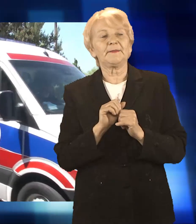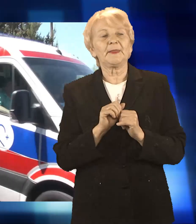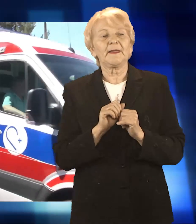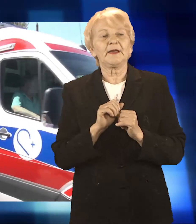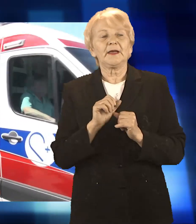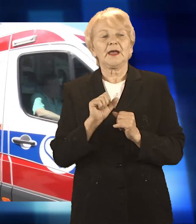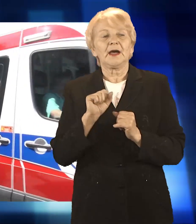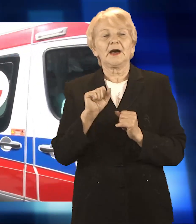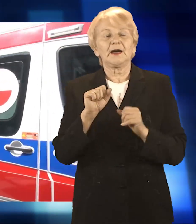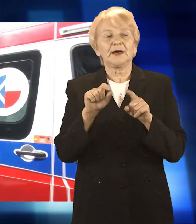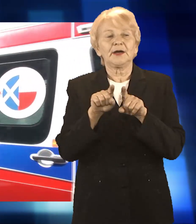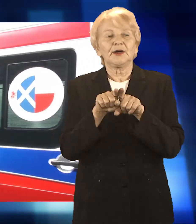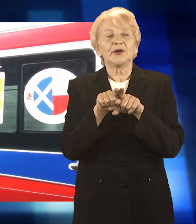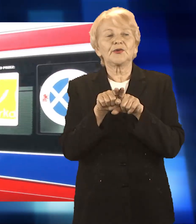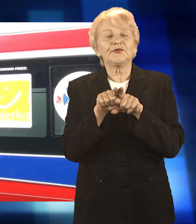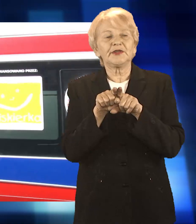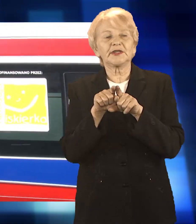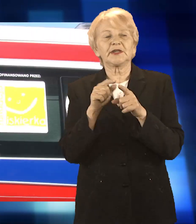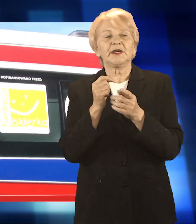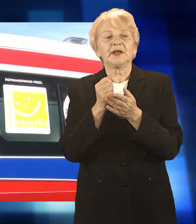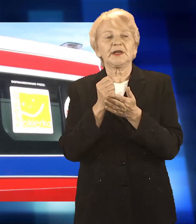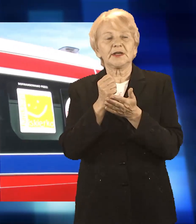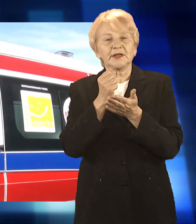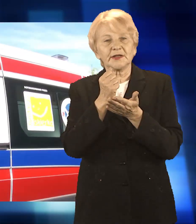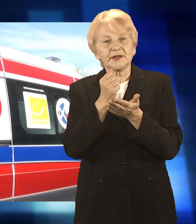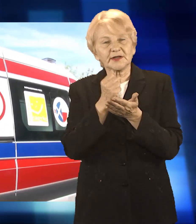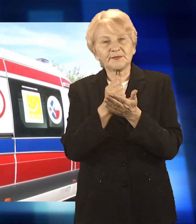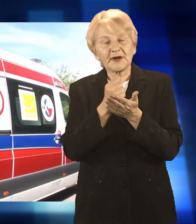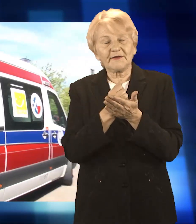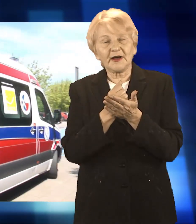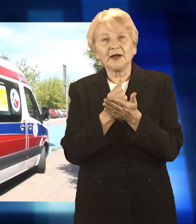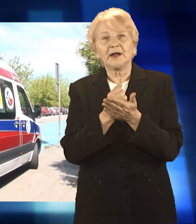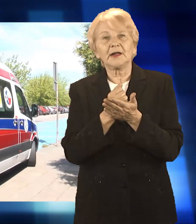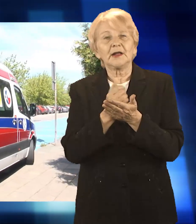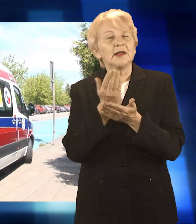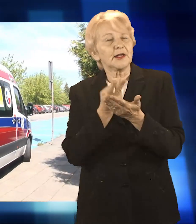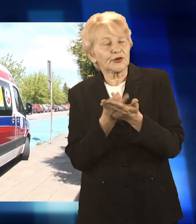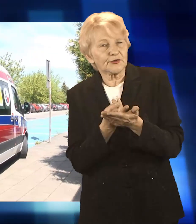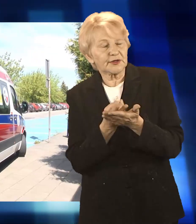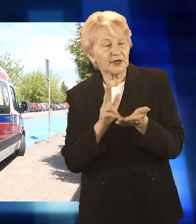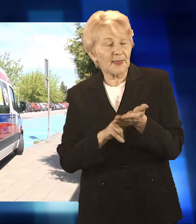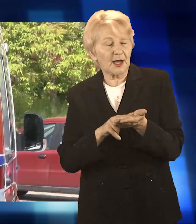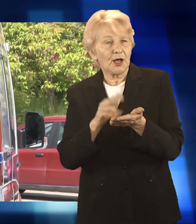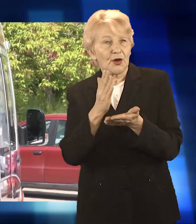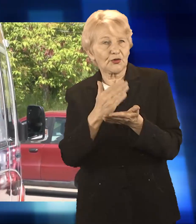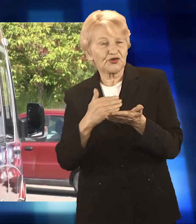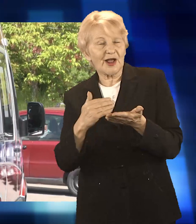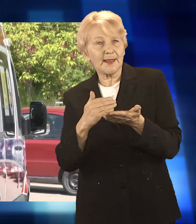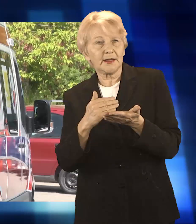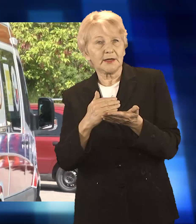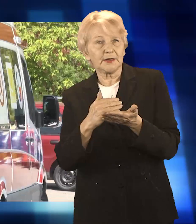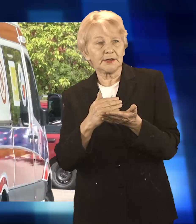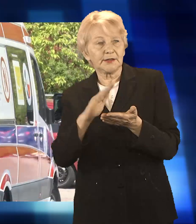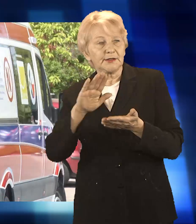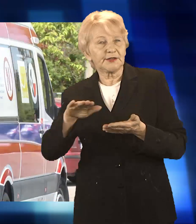pojawiło się też sporo, więcej dzieci na oddziale pediatrycznym. Tak jak na początku tych dzieci nie było, to niestety